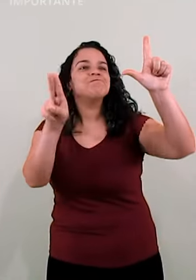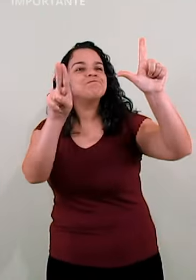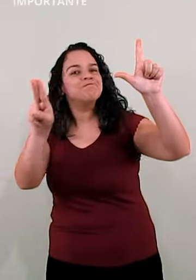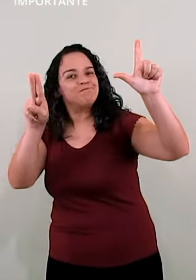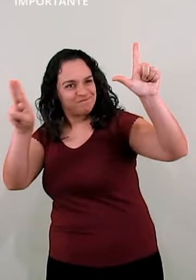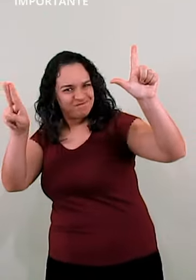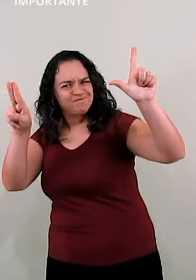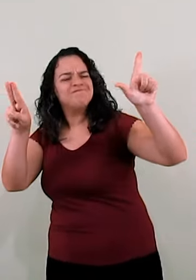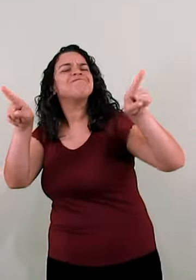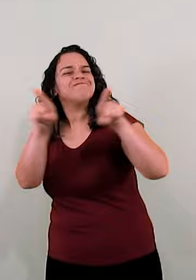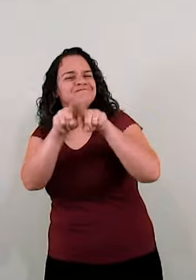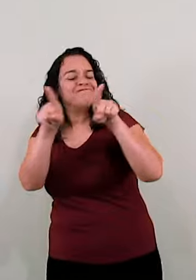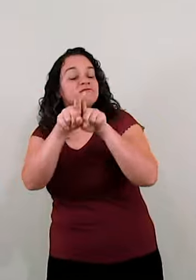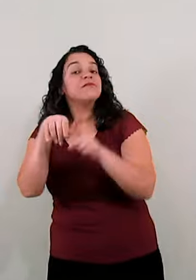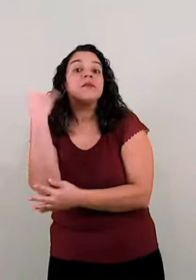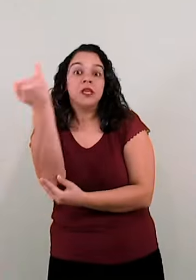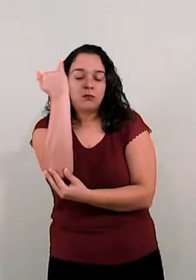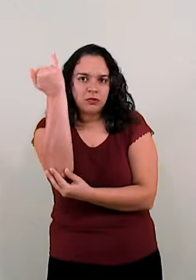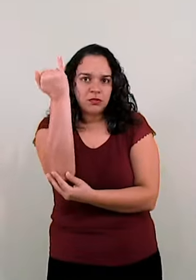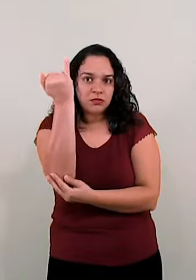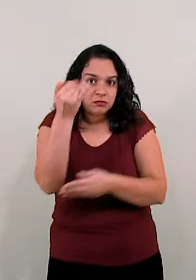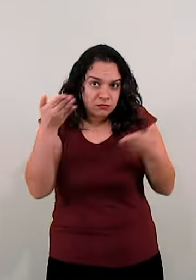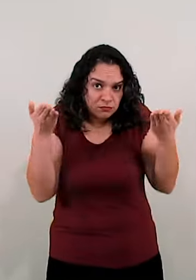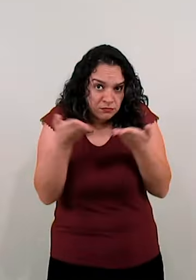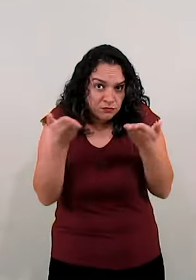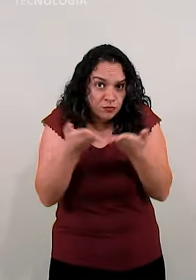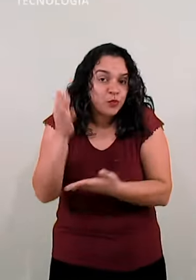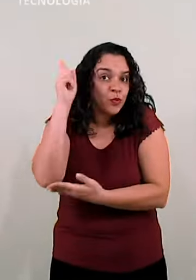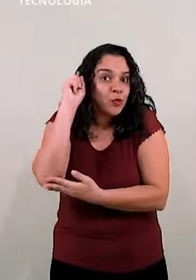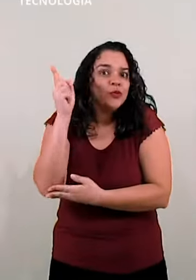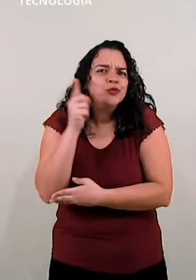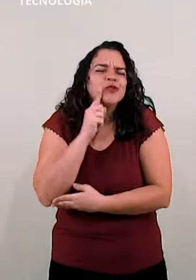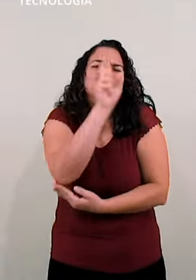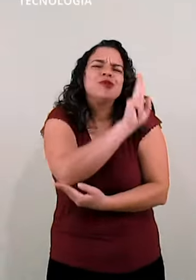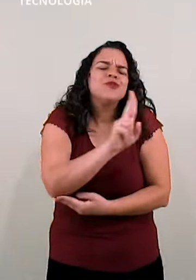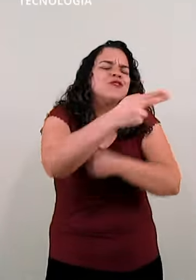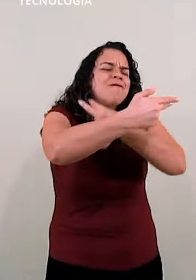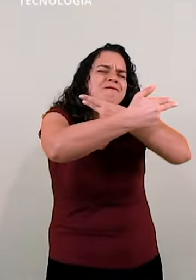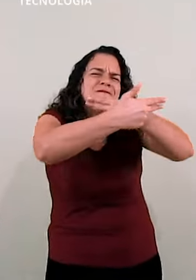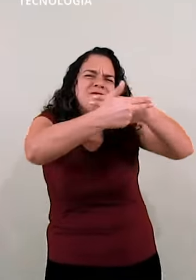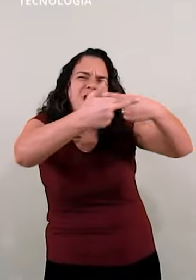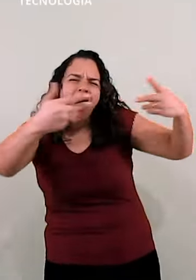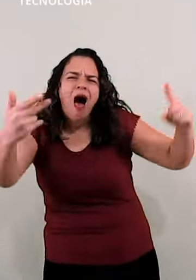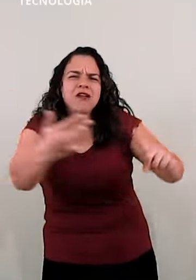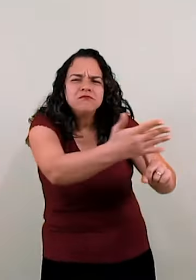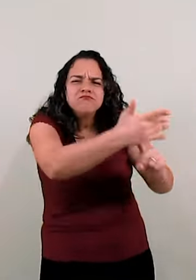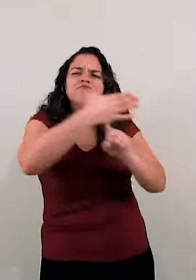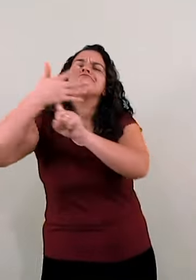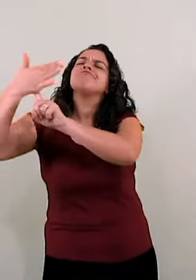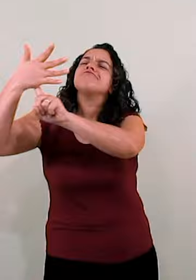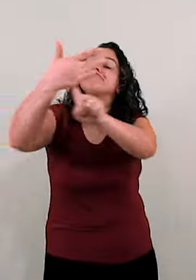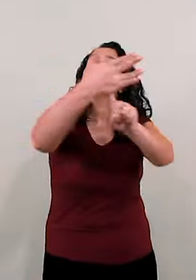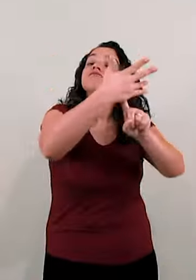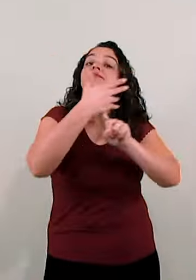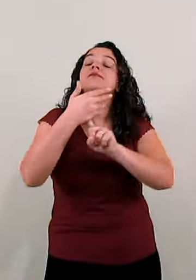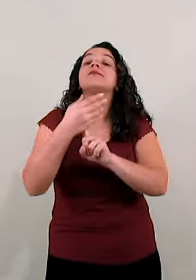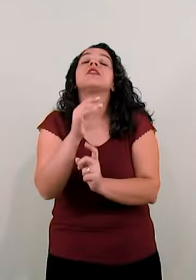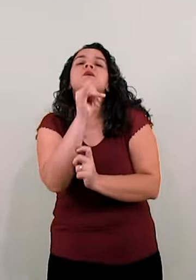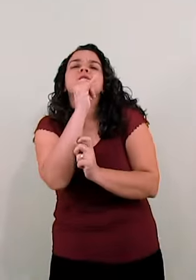muito importante é a legenda. O surdo utiliza vários recursos de tecnologia. Por exemplo,